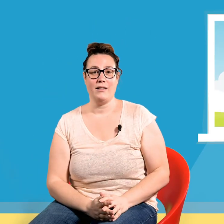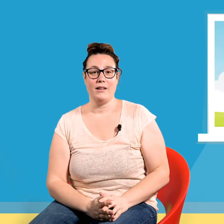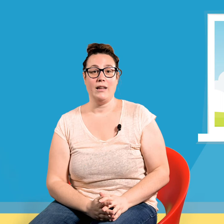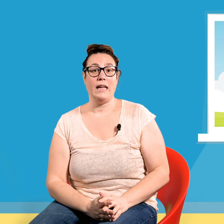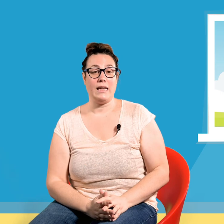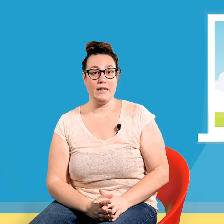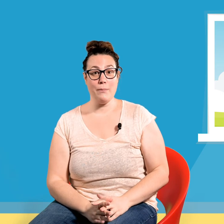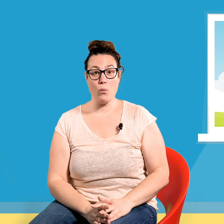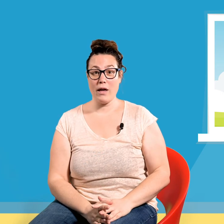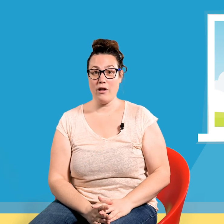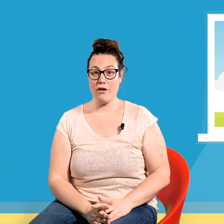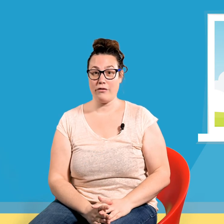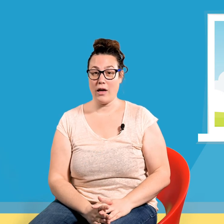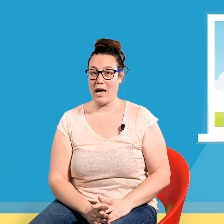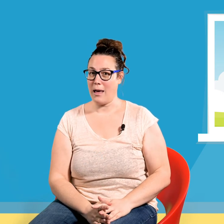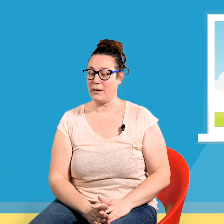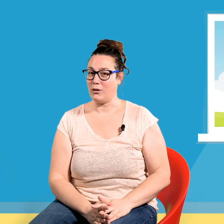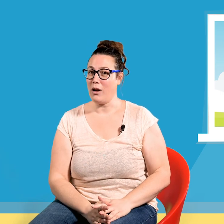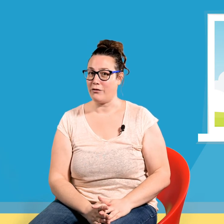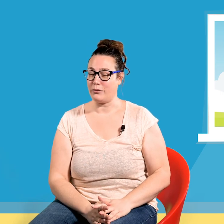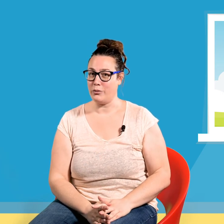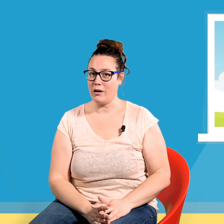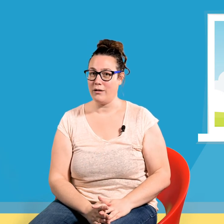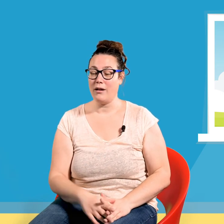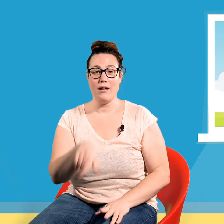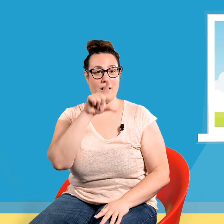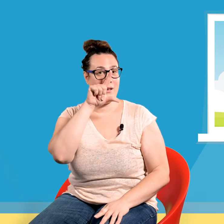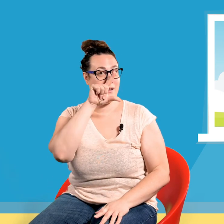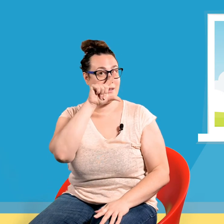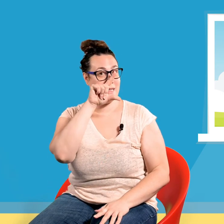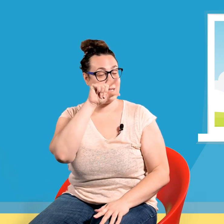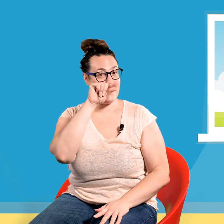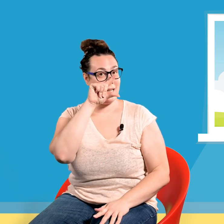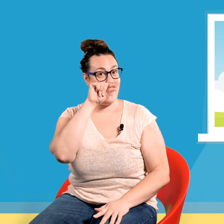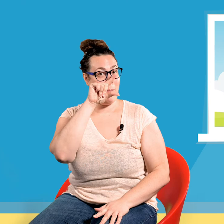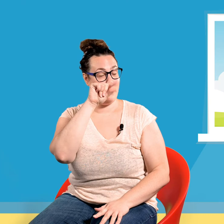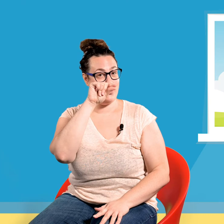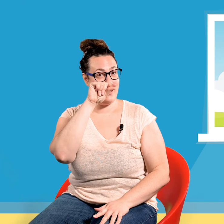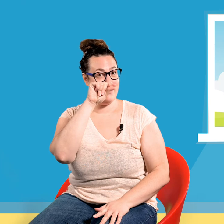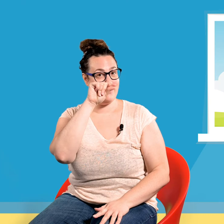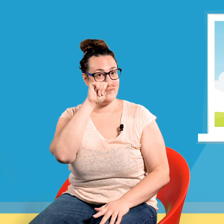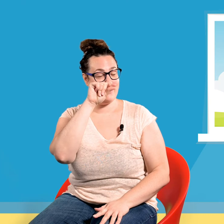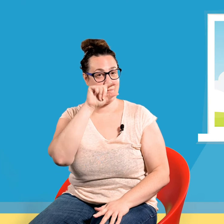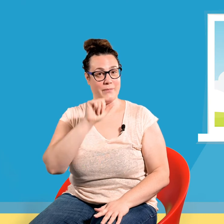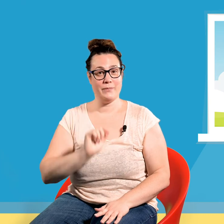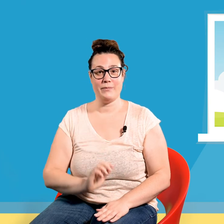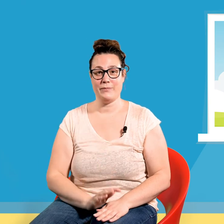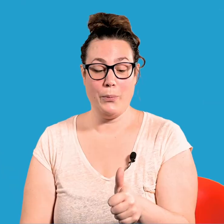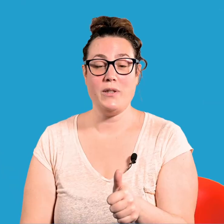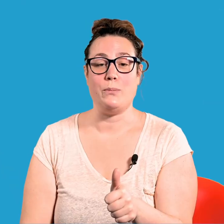Et qui pond un œuf à l'abri de la foule ? C'est la poule ! Petit